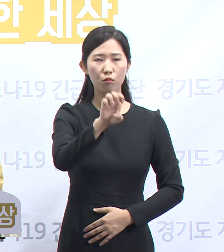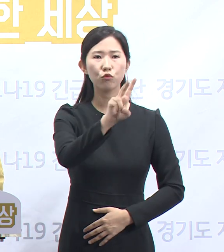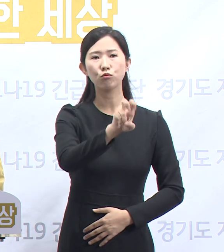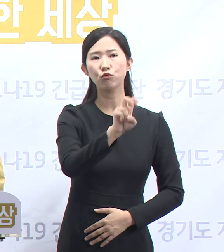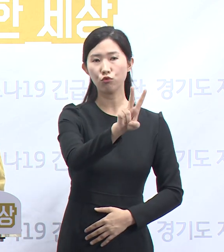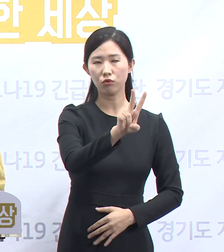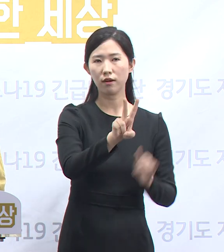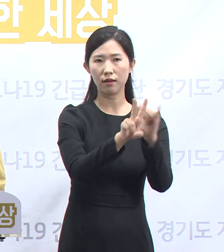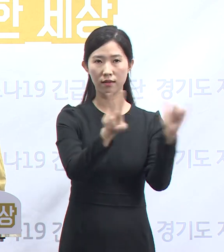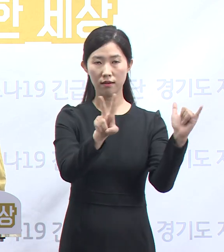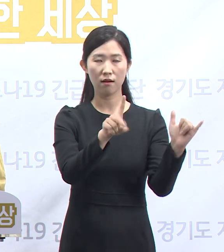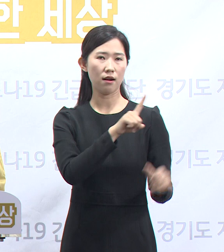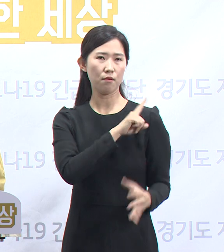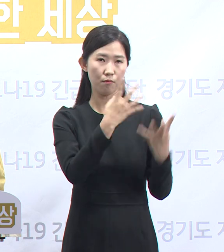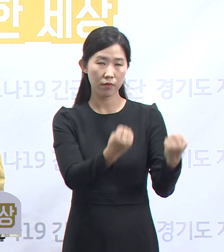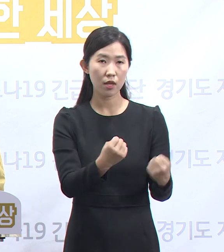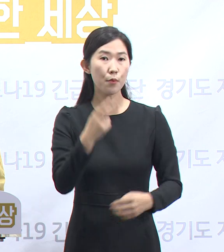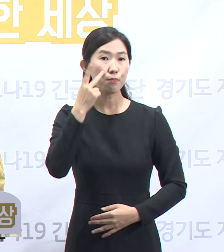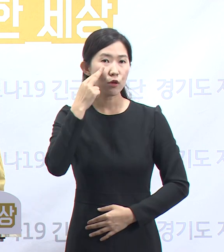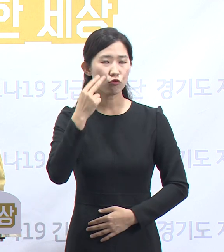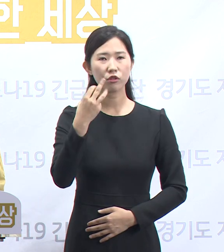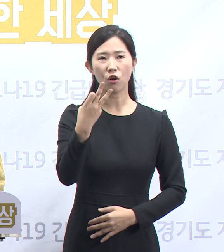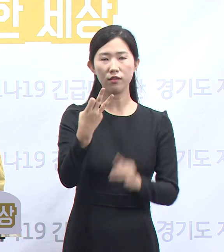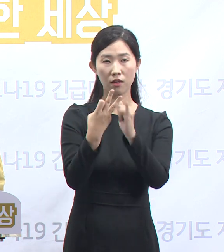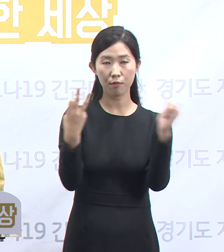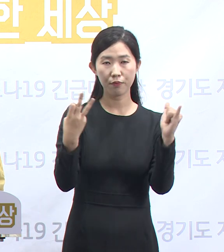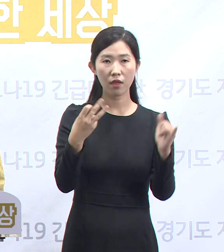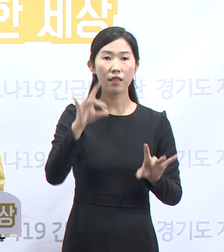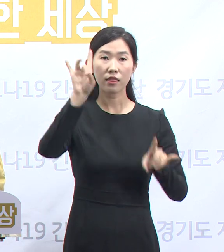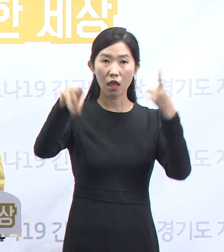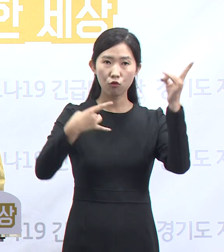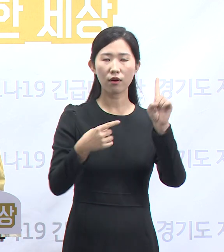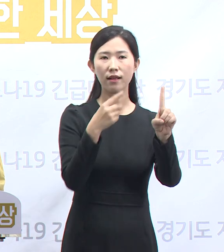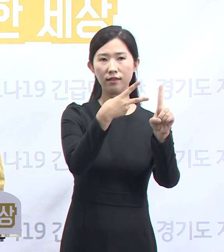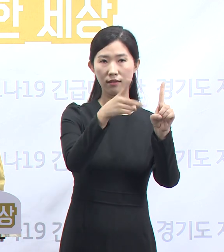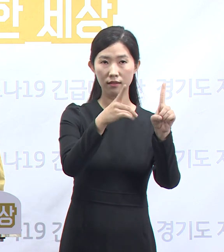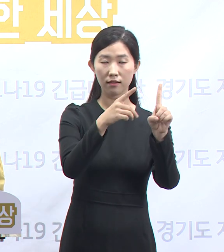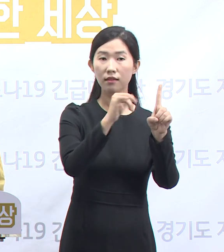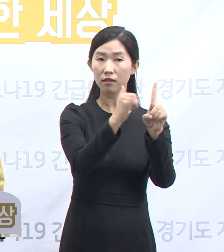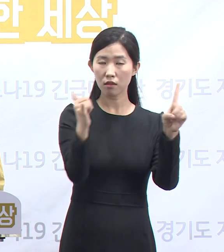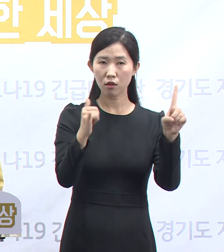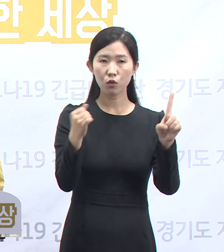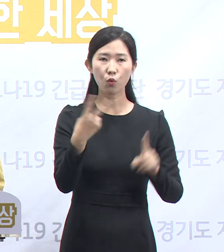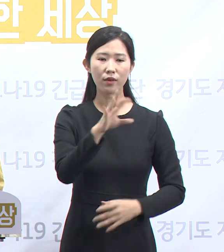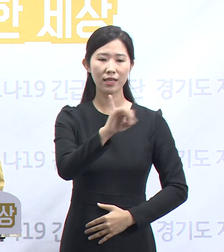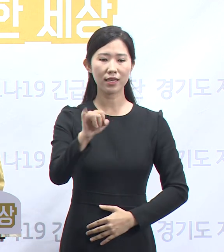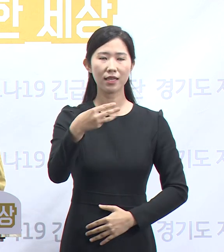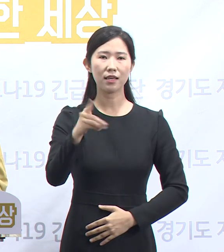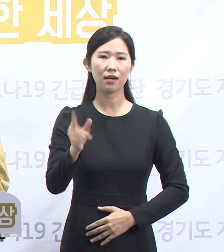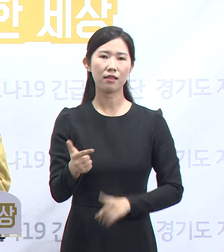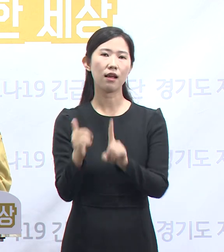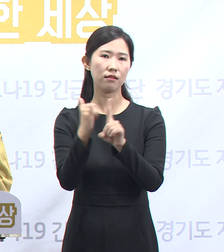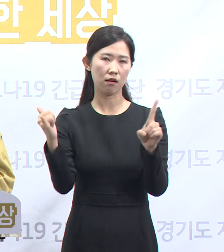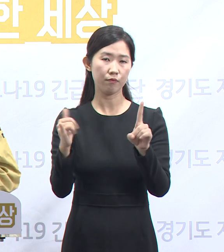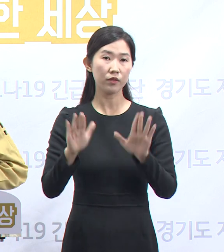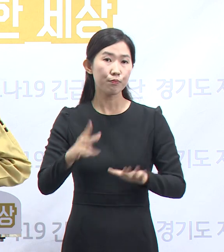미국발이 13명, 태국 1명, 이란 1명 등으로 미국발 입국자의 확진이 증가하는 추세입니다.